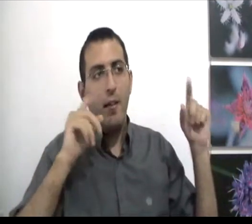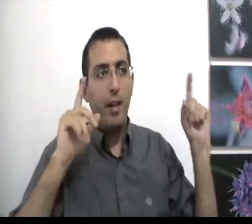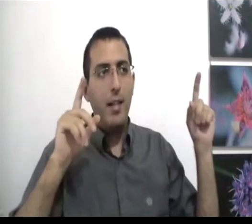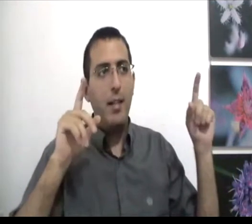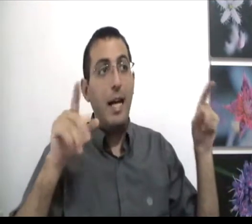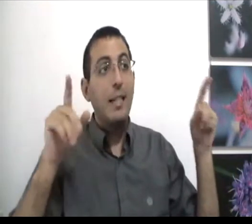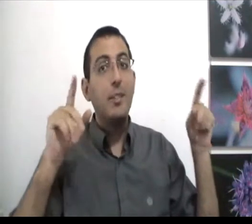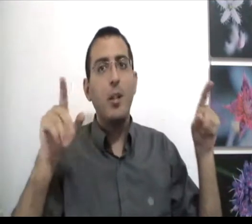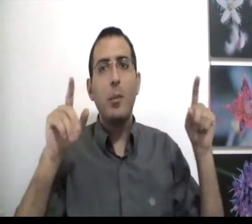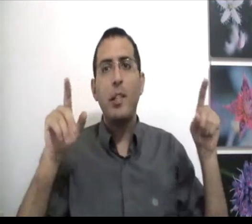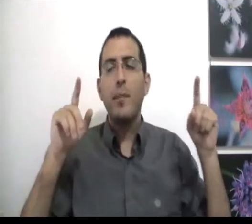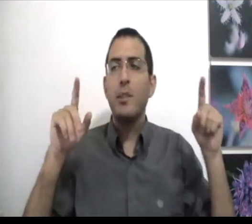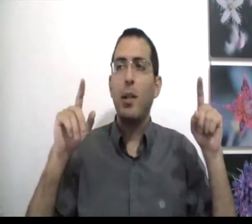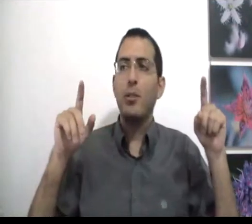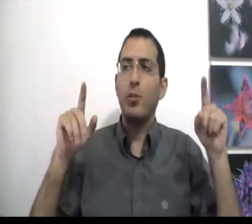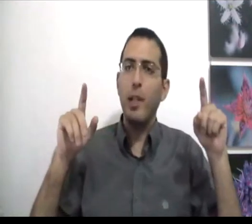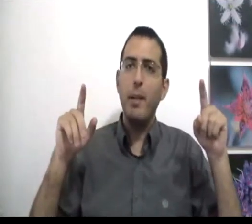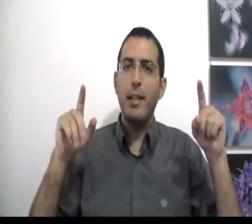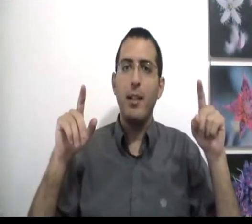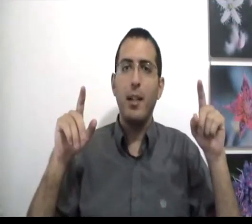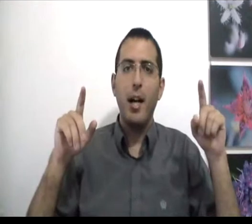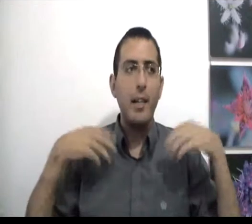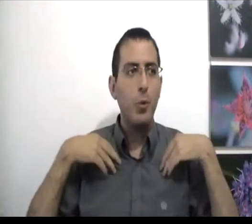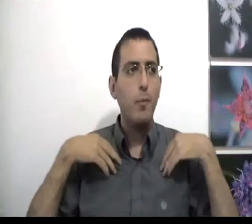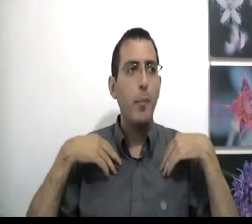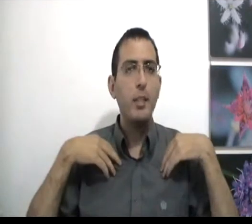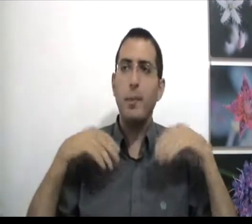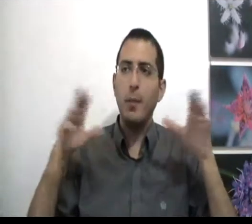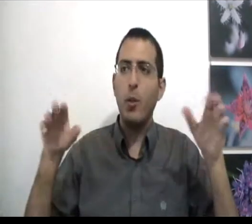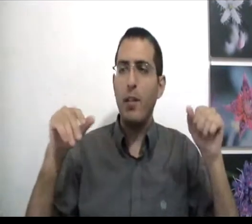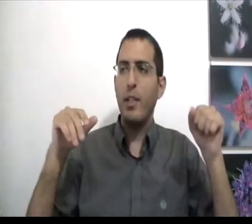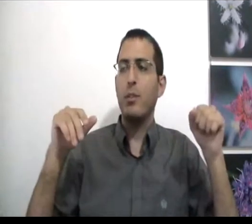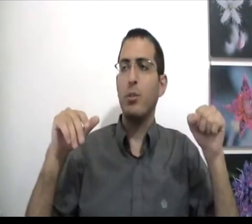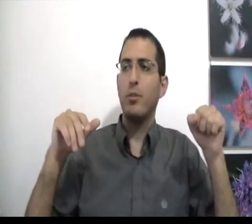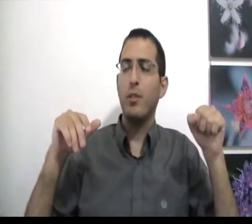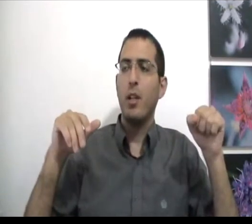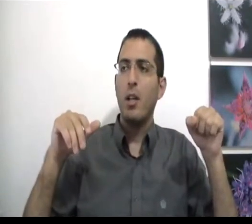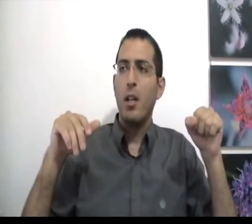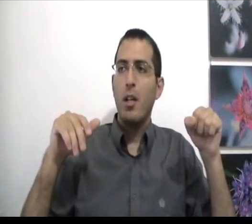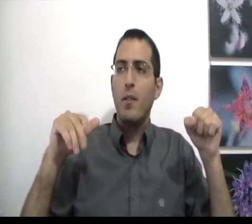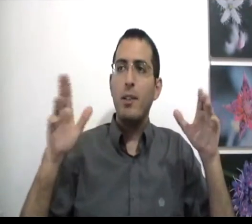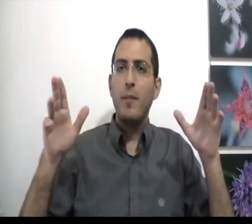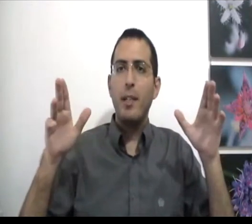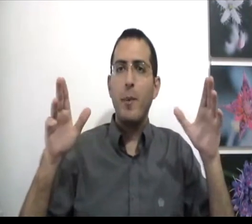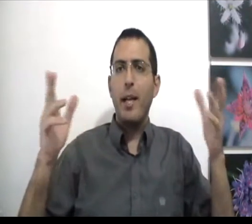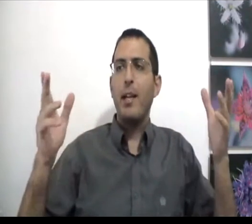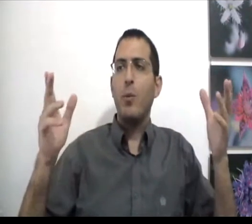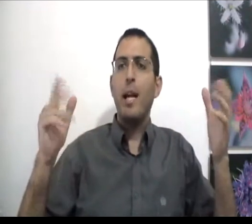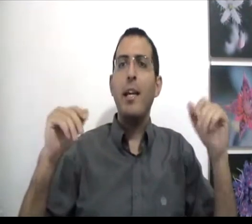אבל האדם צריך להיות אמיתי עם עצמו עד הסוף אין בעיה אני לדוגמה אומר שבן אדם יכול להבין עד הסוף ועכשיו בן אדם אומר רגע אולי אי